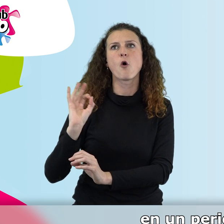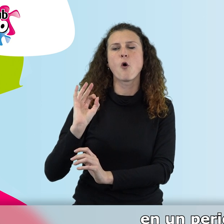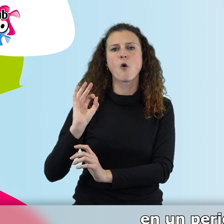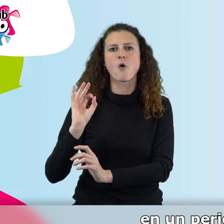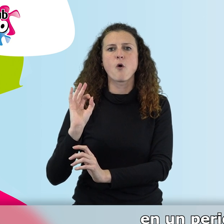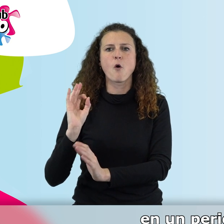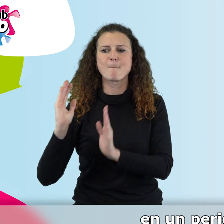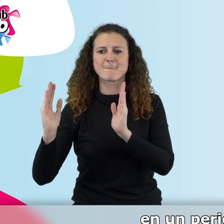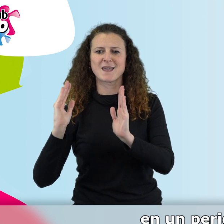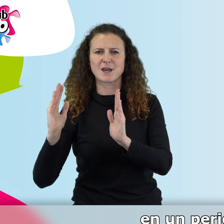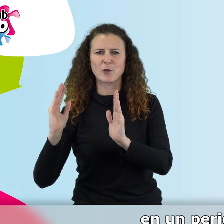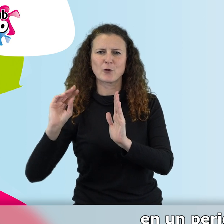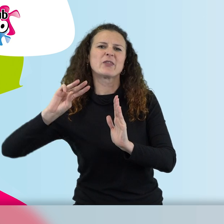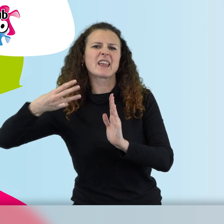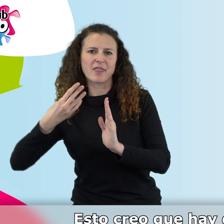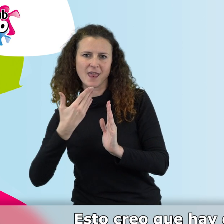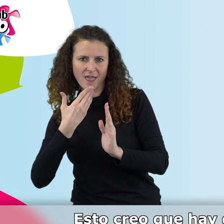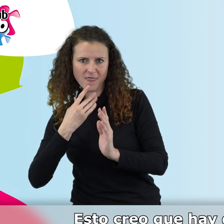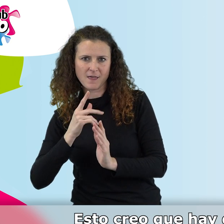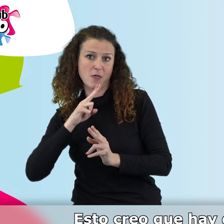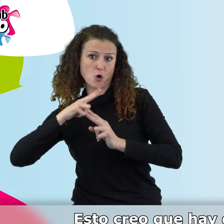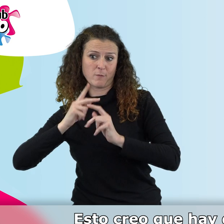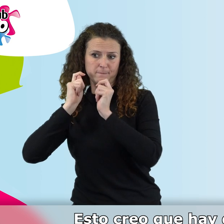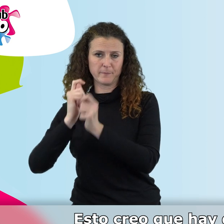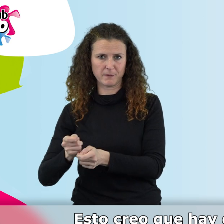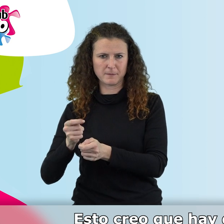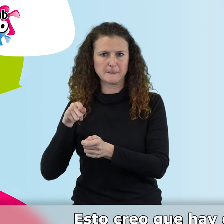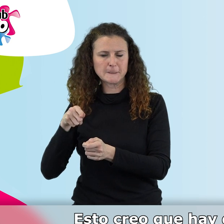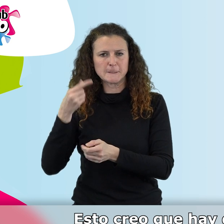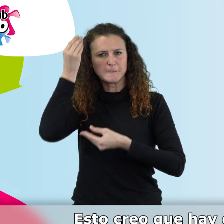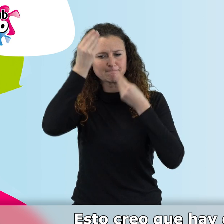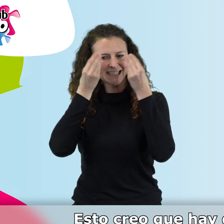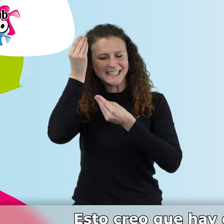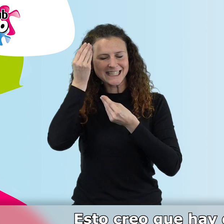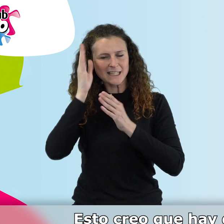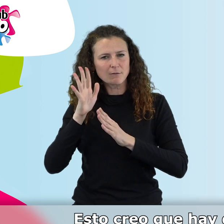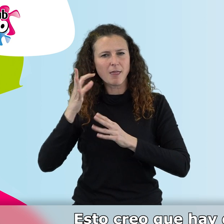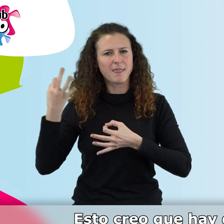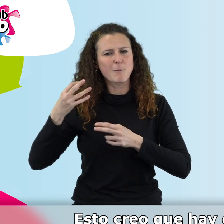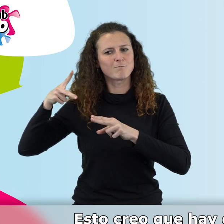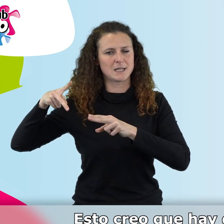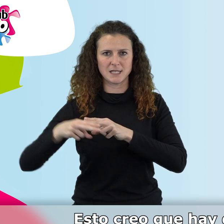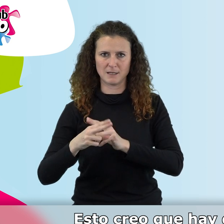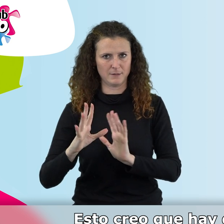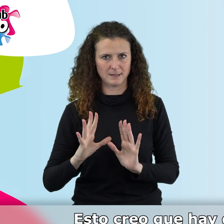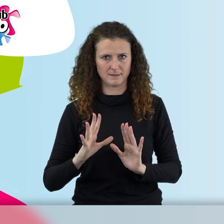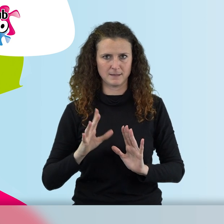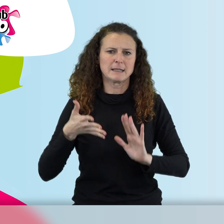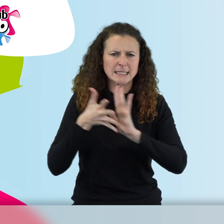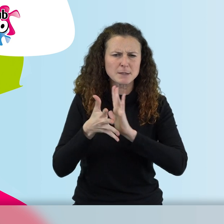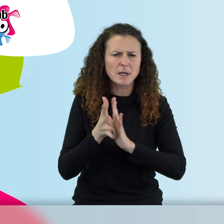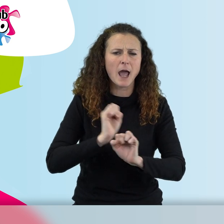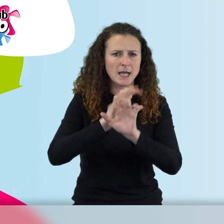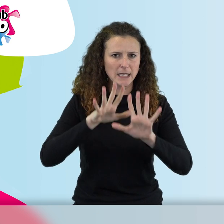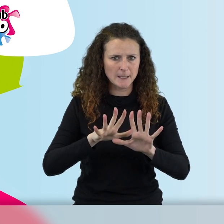periodo que llamamos de tercera edad. Esto creo que hay que evitarlo y aclararlo.